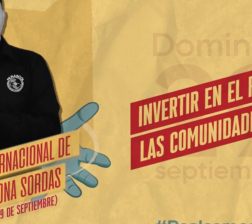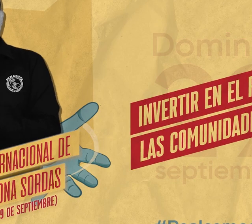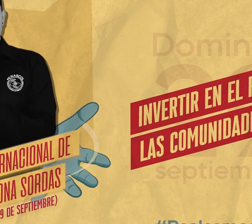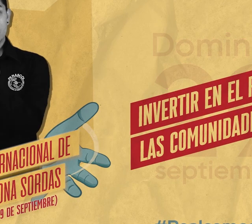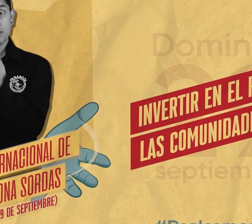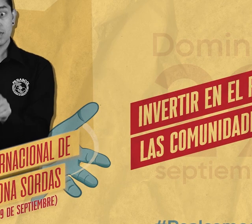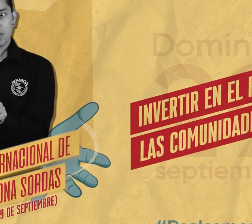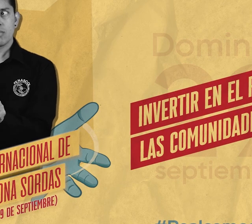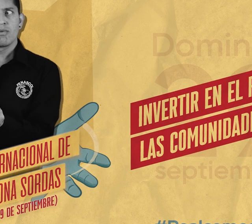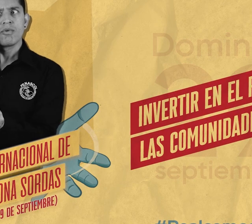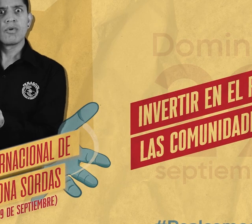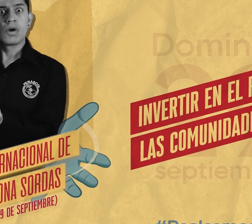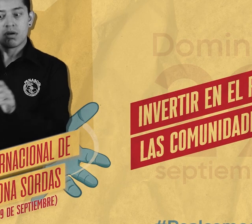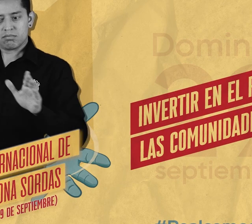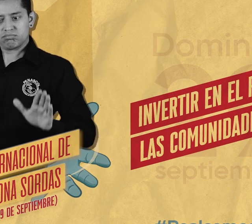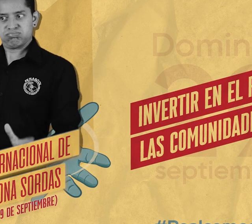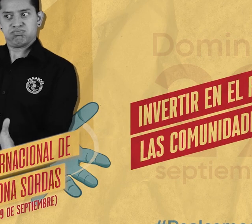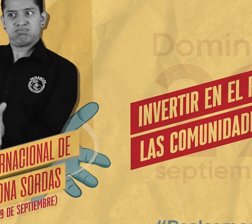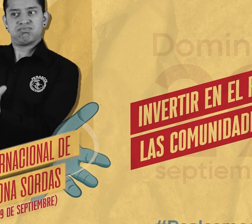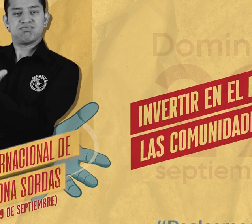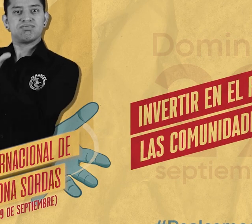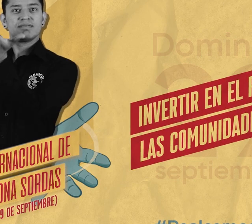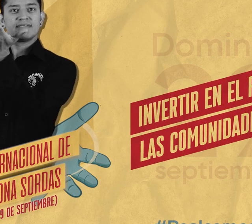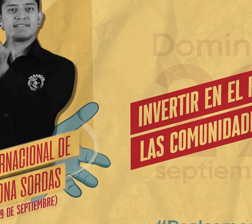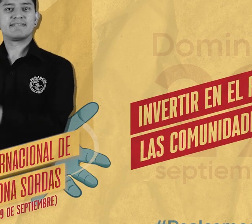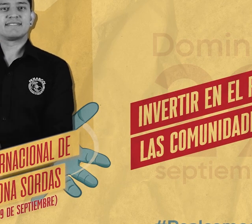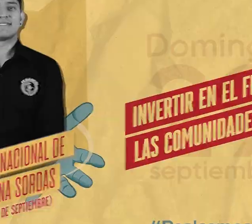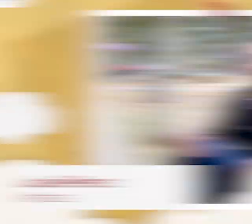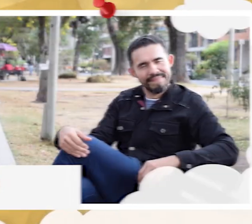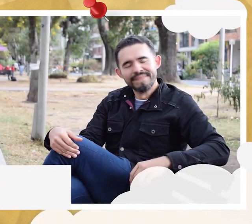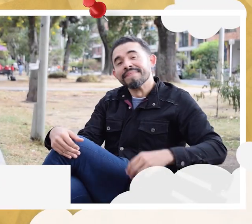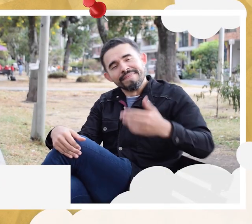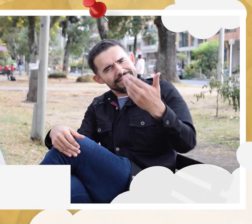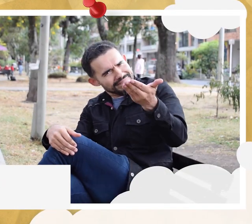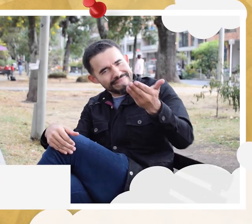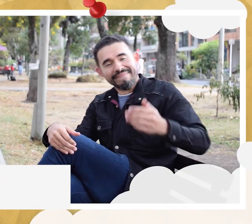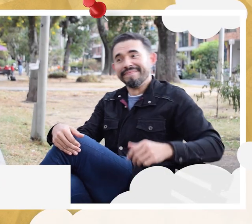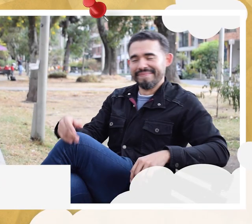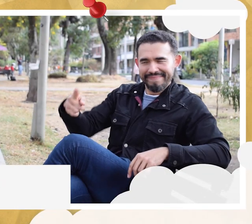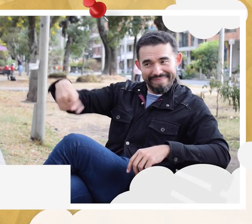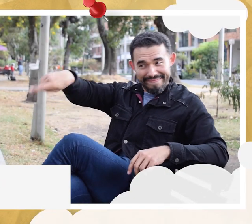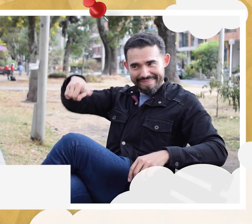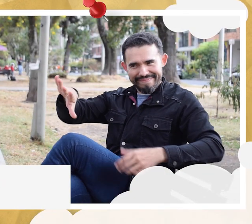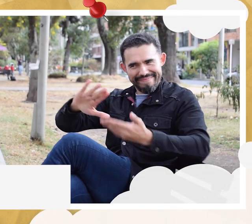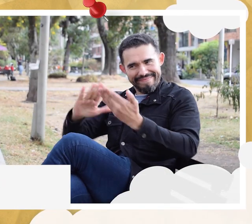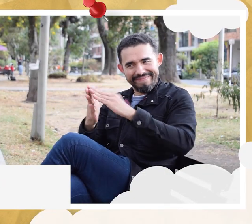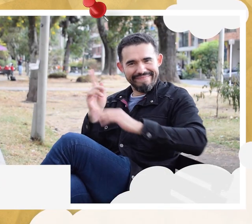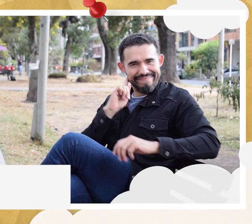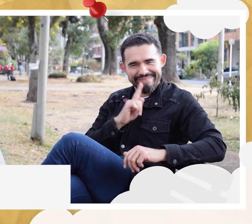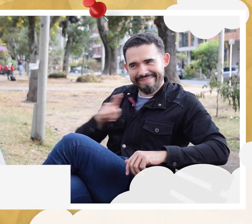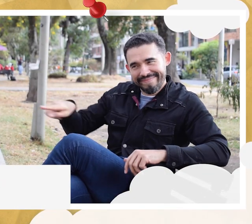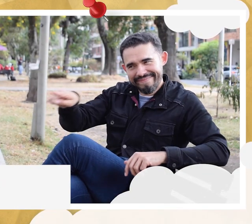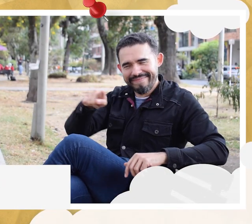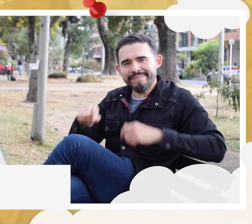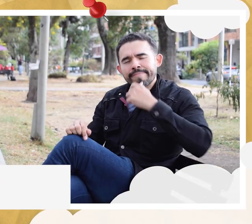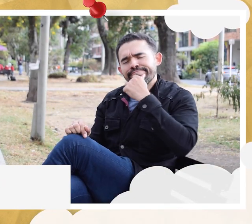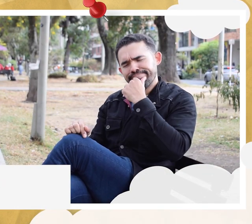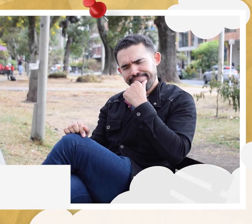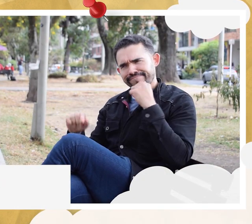Invertir en el futuro de las comunidades sordas A futuro, me gustaría que la comunidad sorda dentro